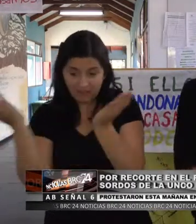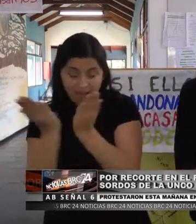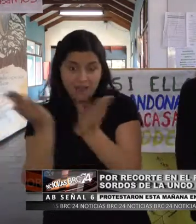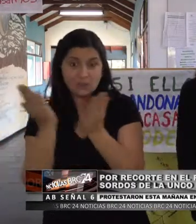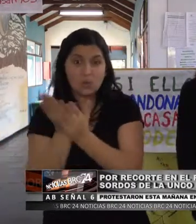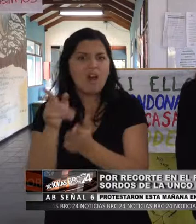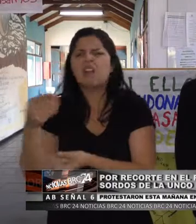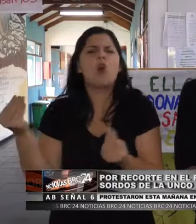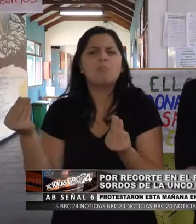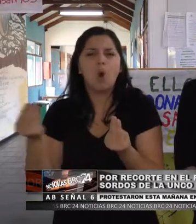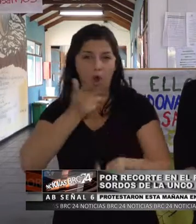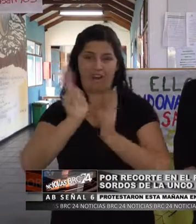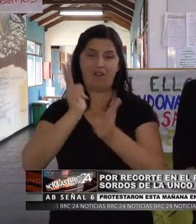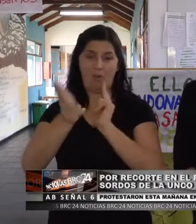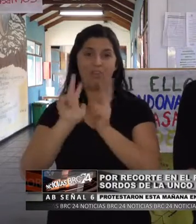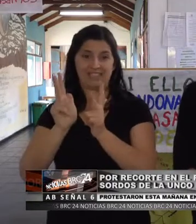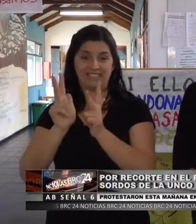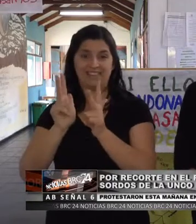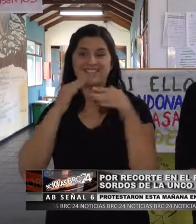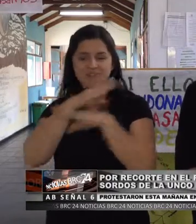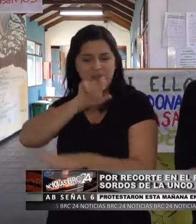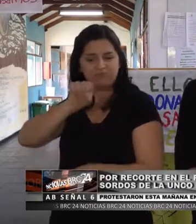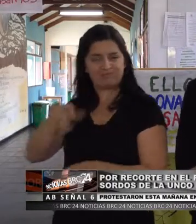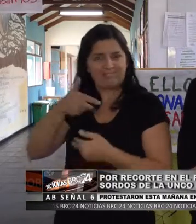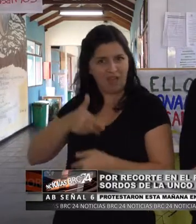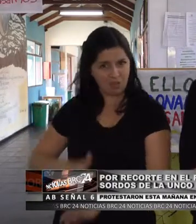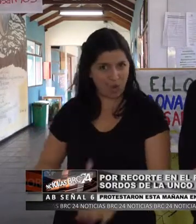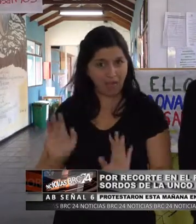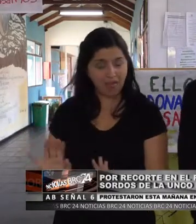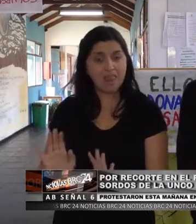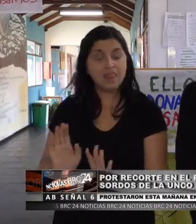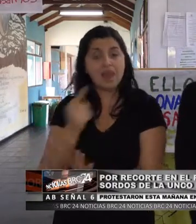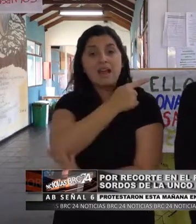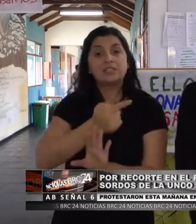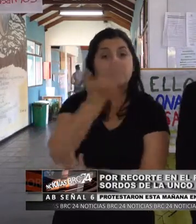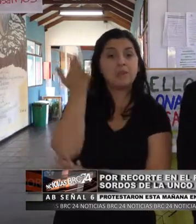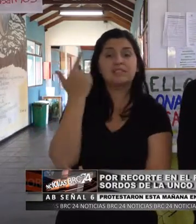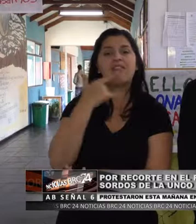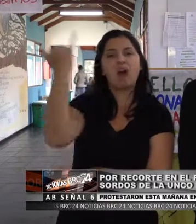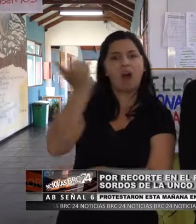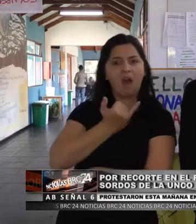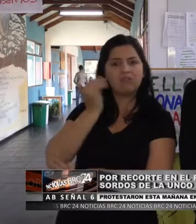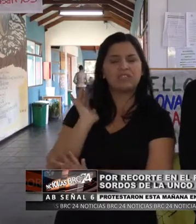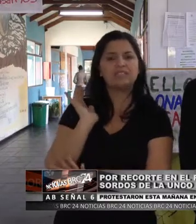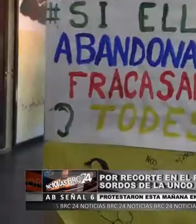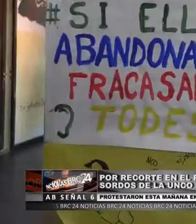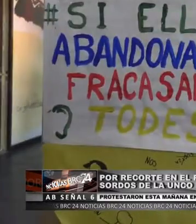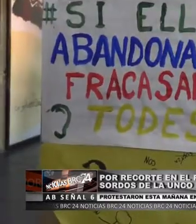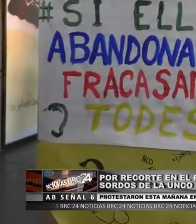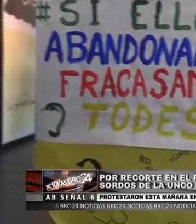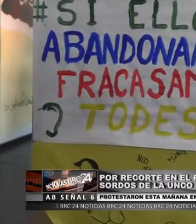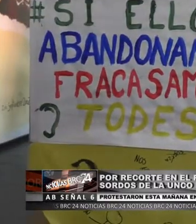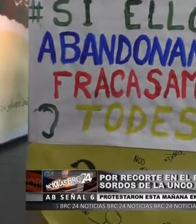por medio de la lengua de señas, que es su lengua natural. Y bueno, la semana pasada nos enteramos que había un